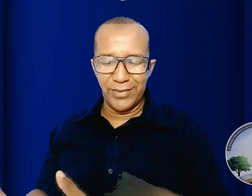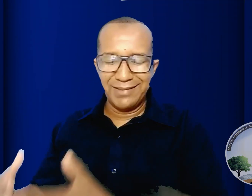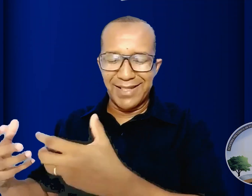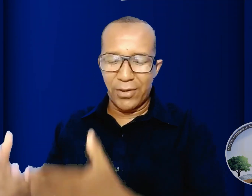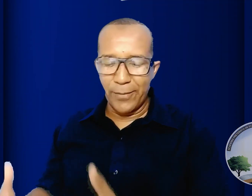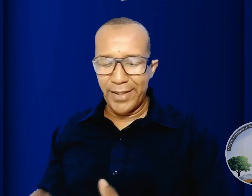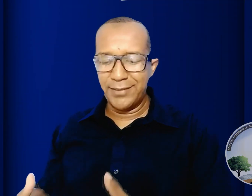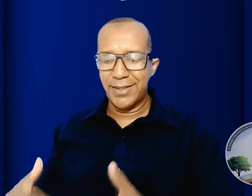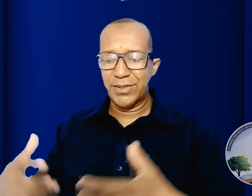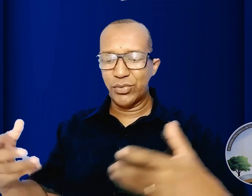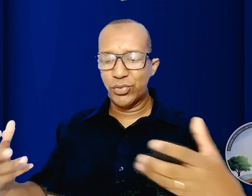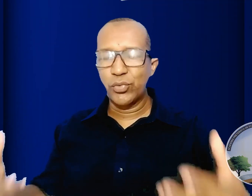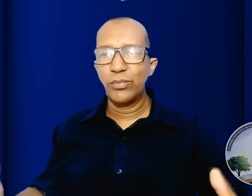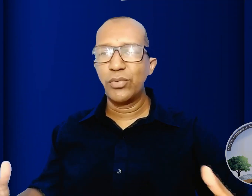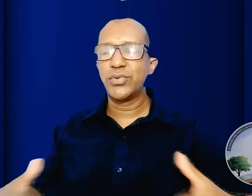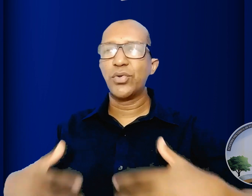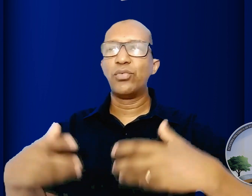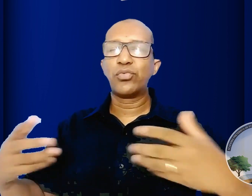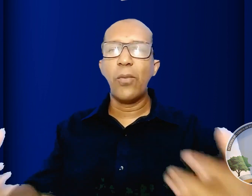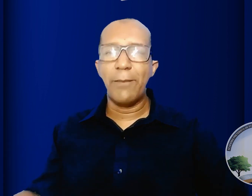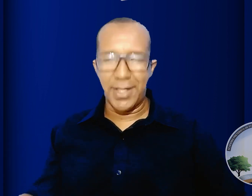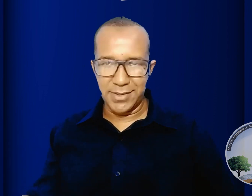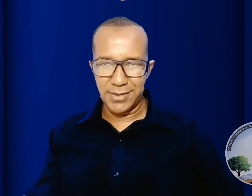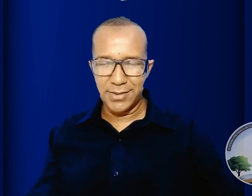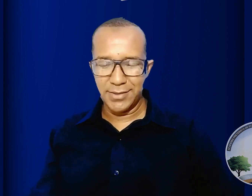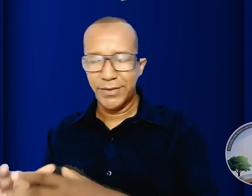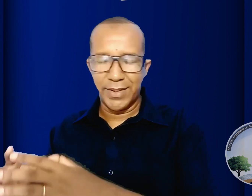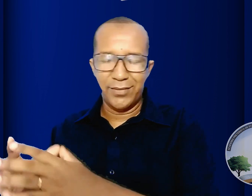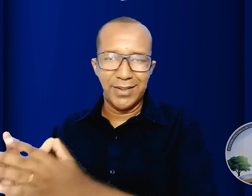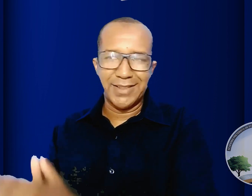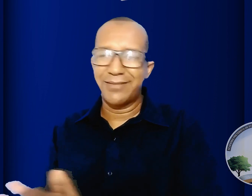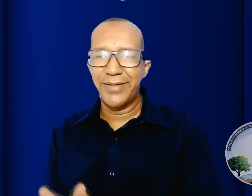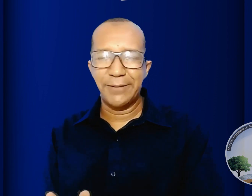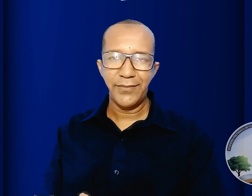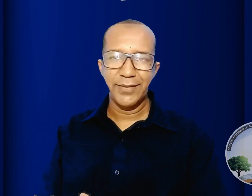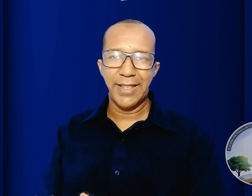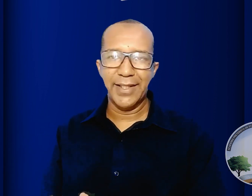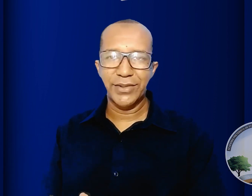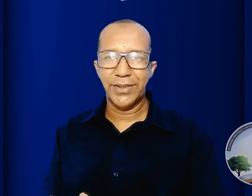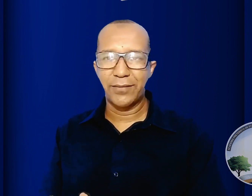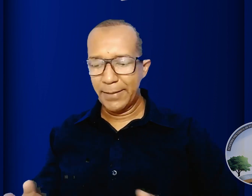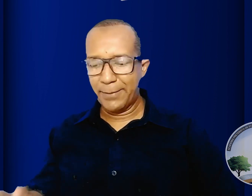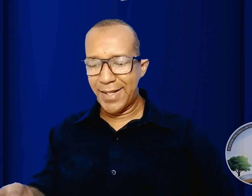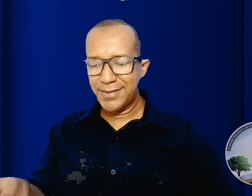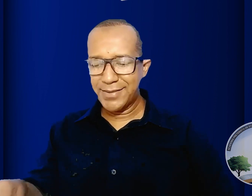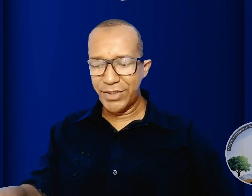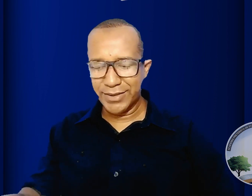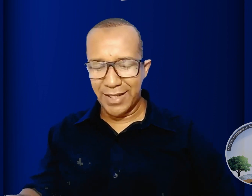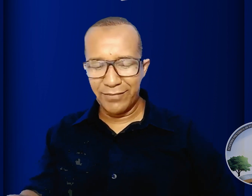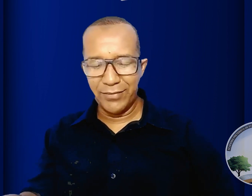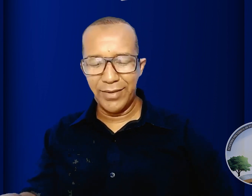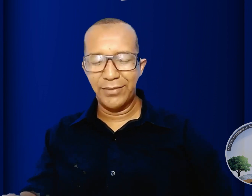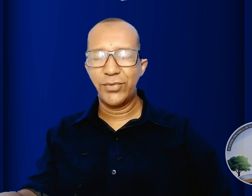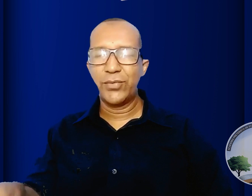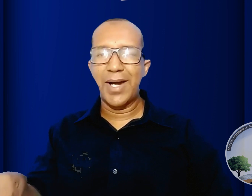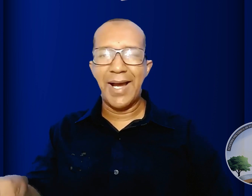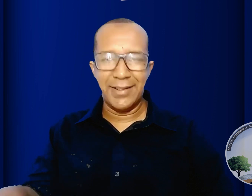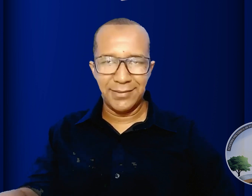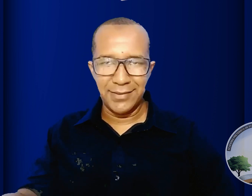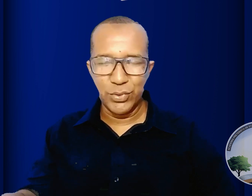literalmente em seus túmulos ou tumbas isso aqui não tem nada a ver na questão mas estavam no Hades